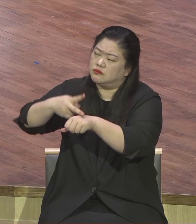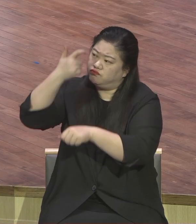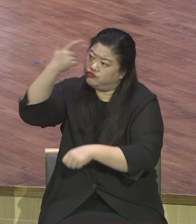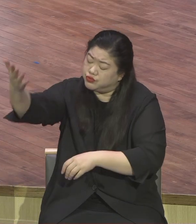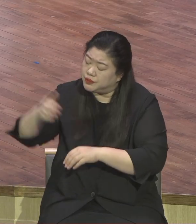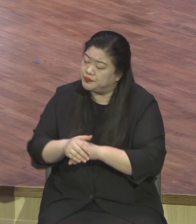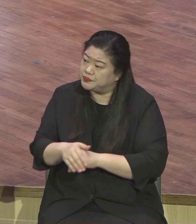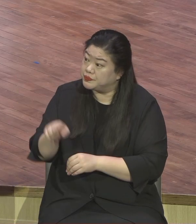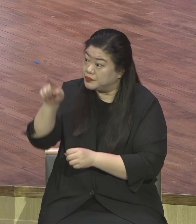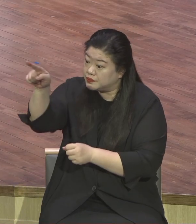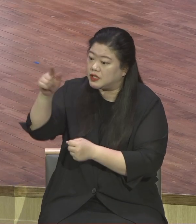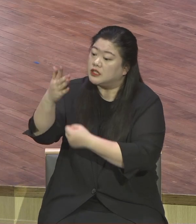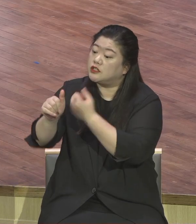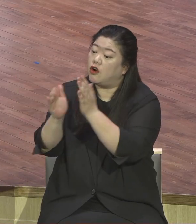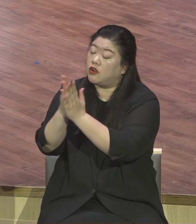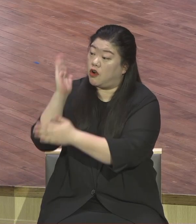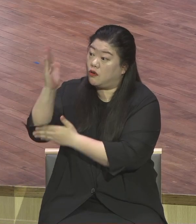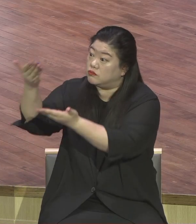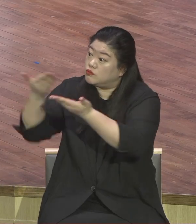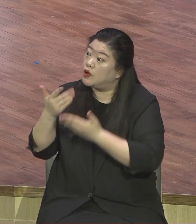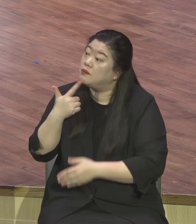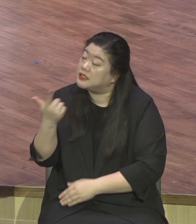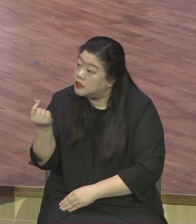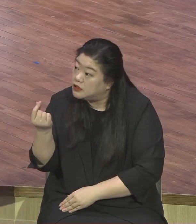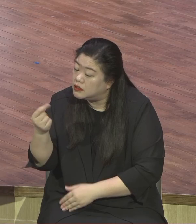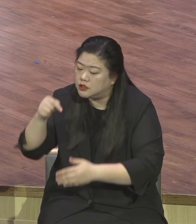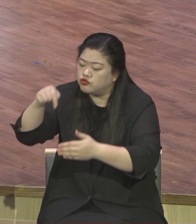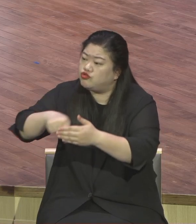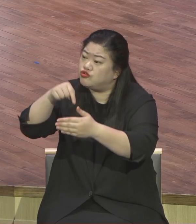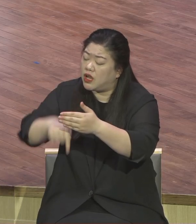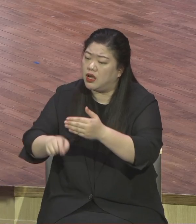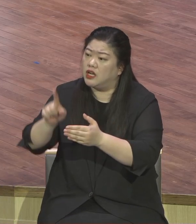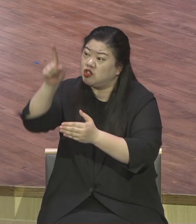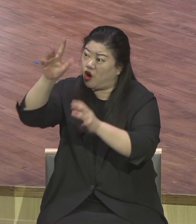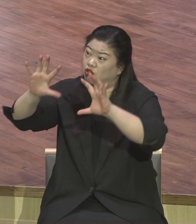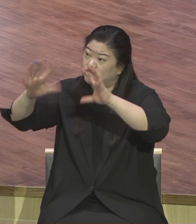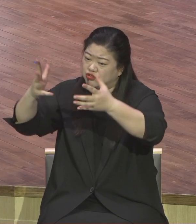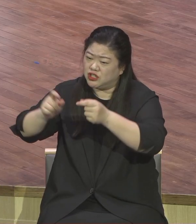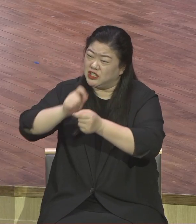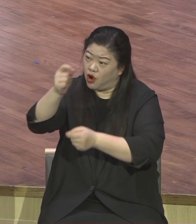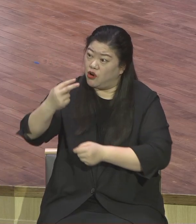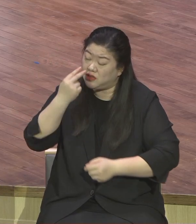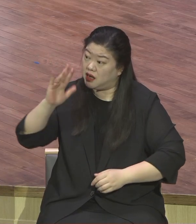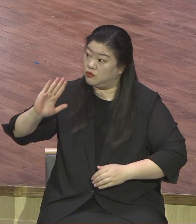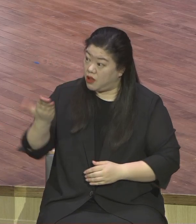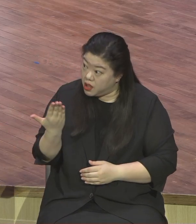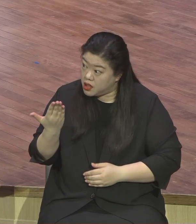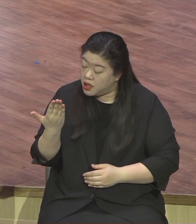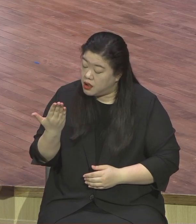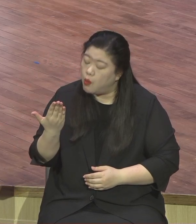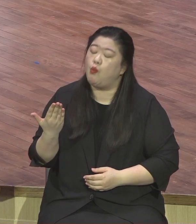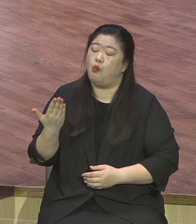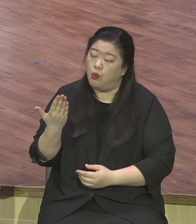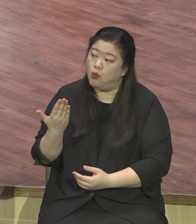나오는 그 천국은 죽지 못하는 영생하는 곳이라는데 그 인생이 얼마나